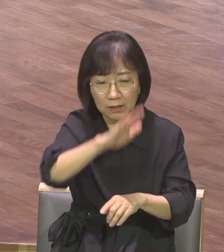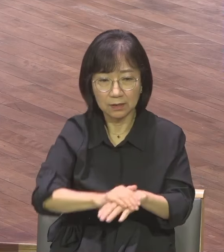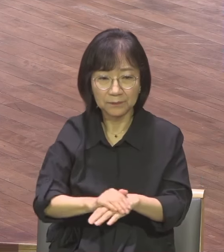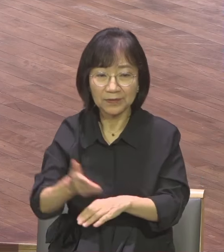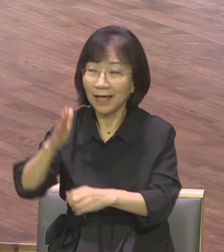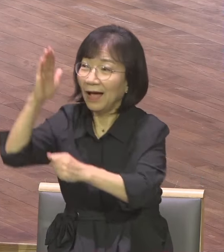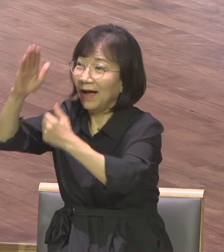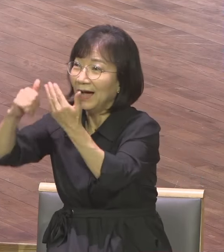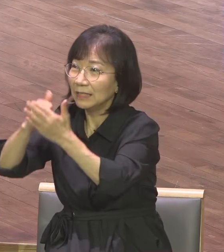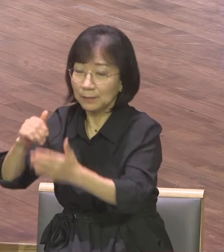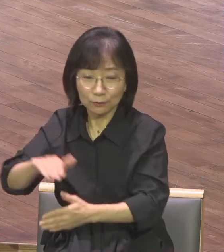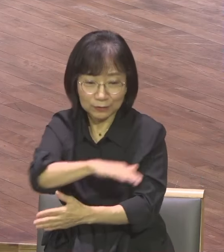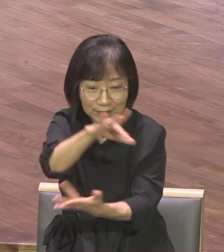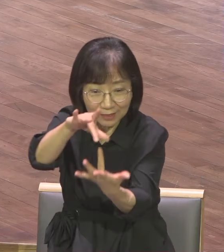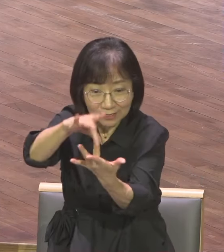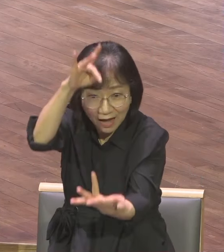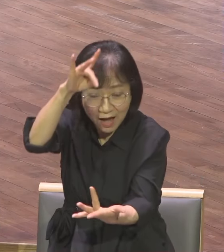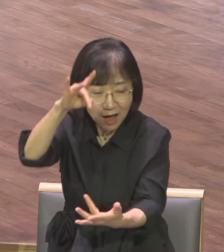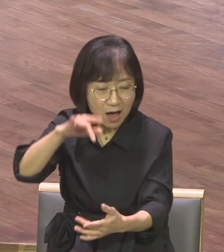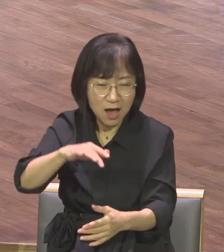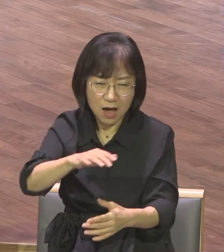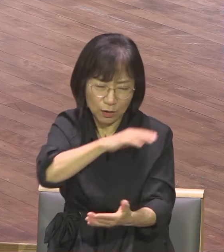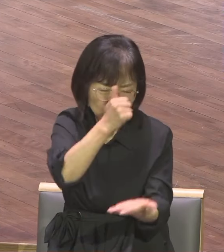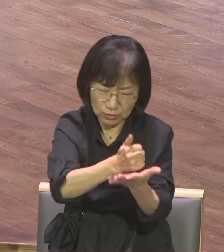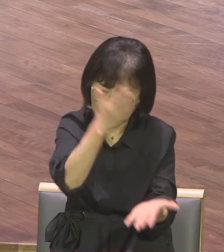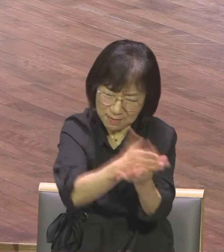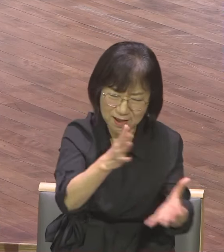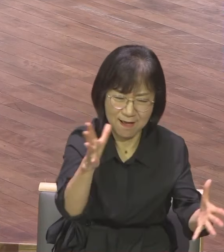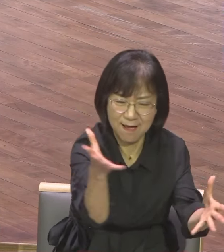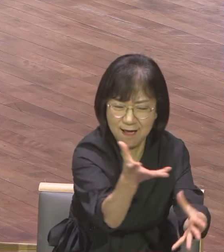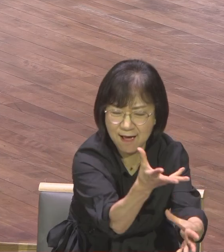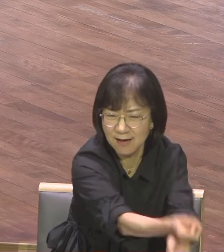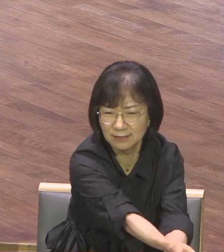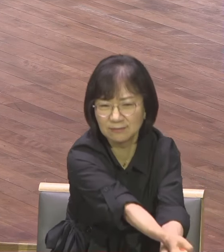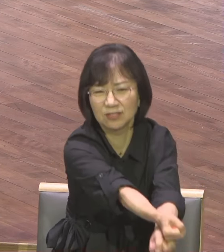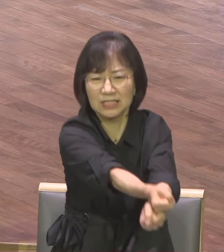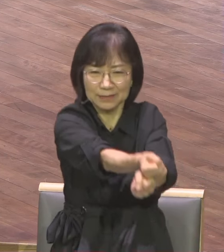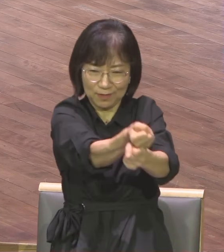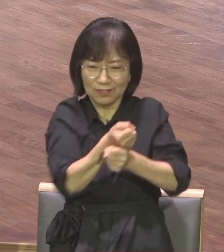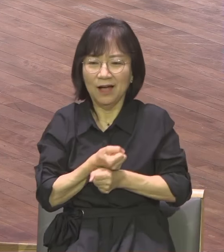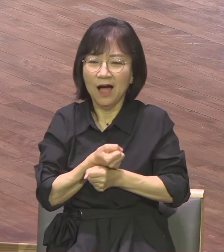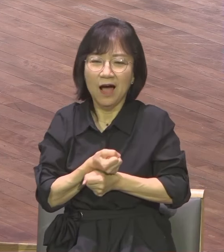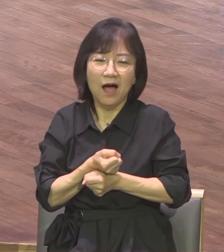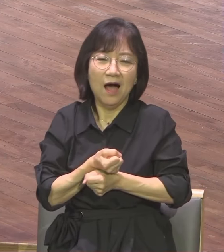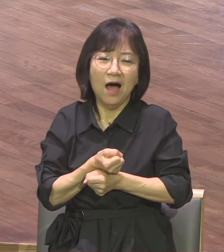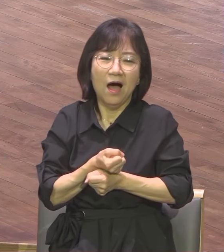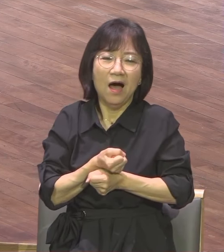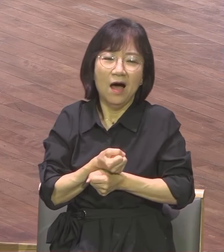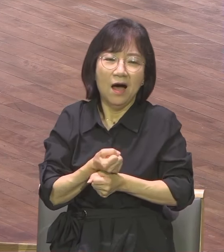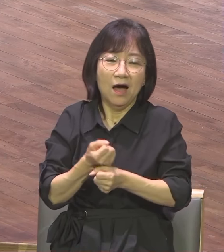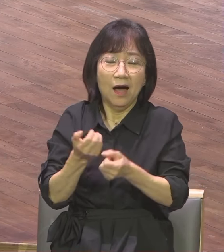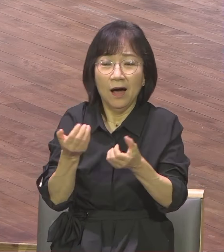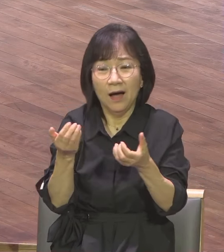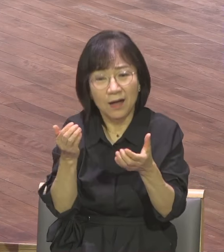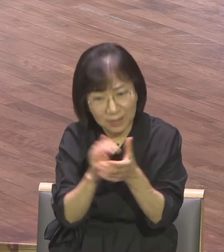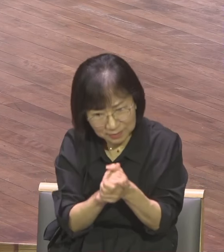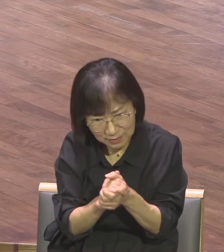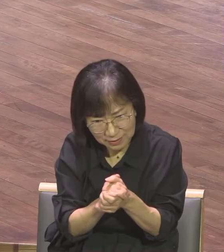선택해서 택해서 죄에서 끄집어 주셨다 바울이 자랑하는 것이 바로